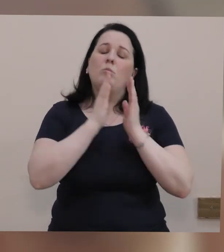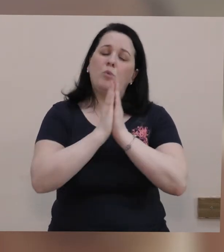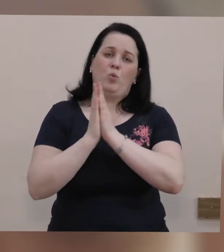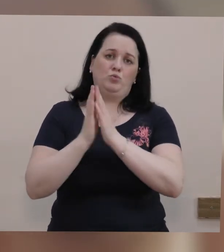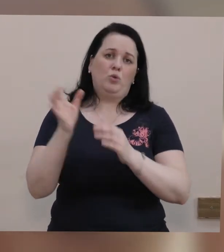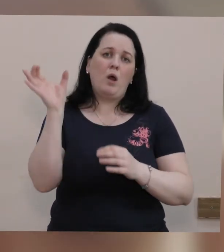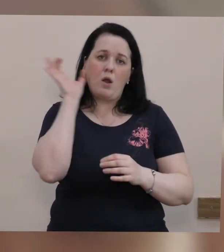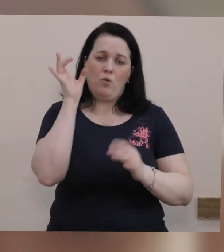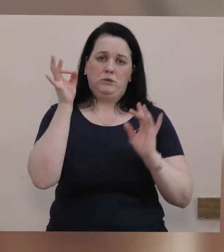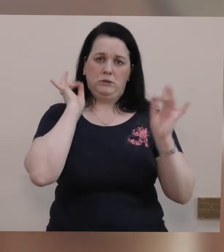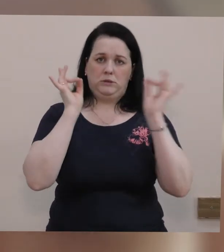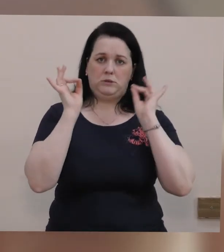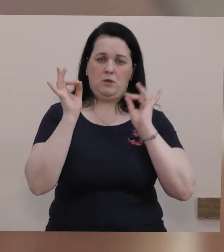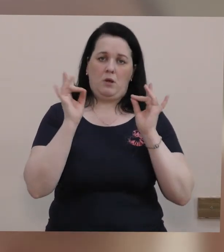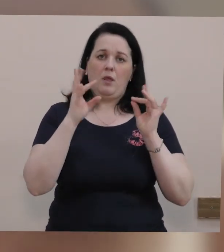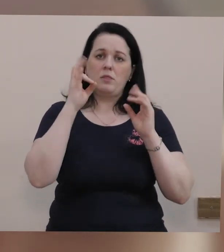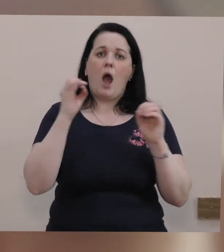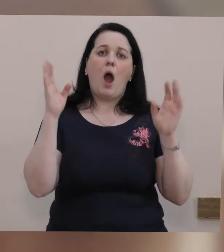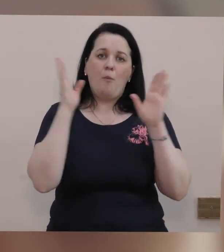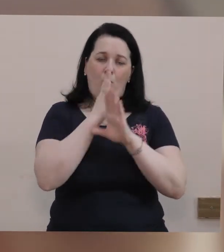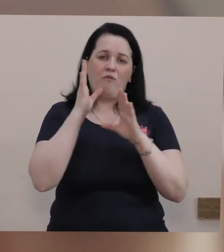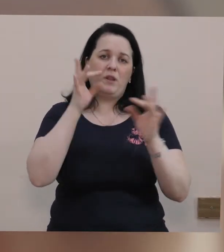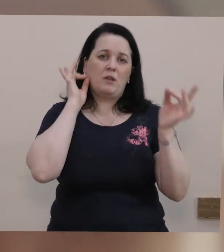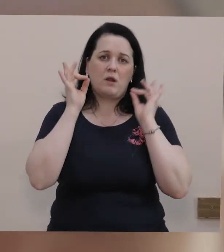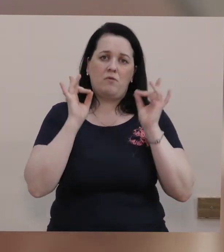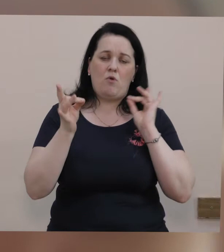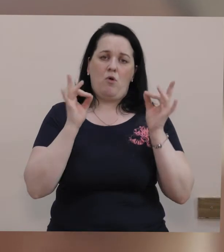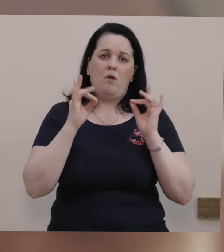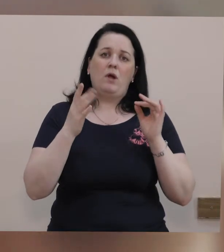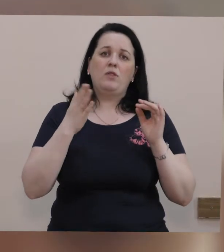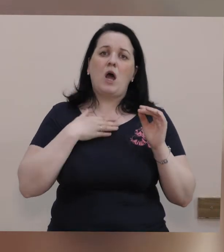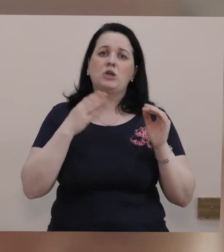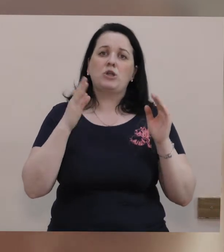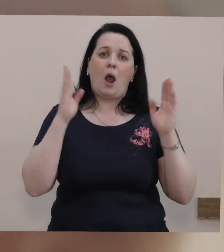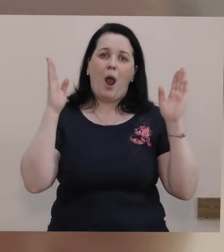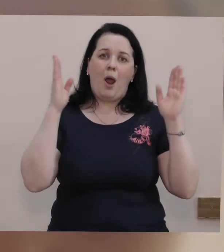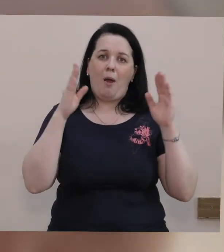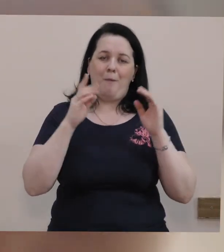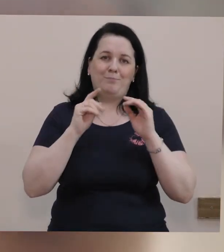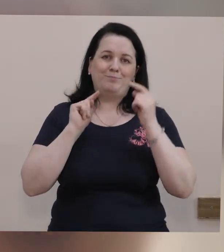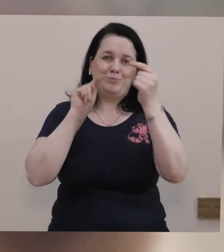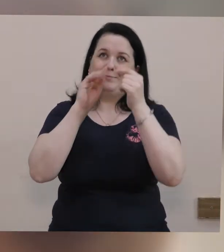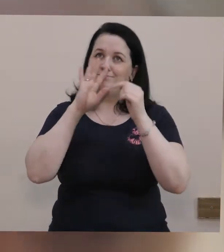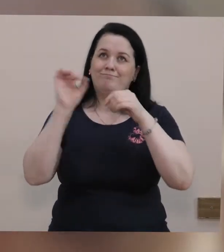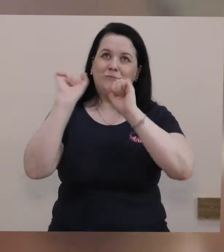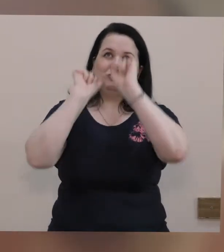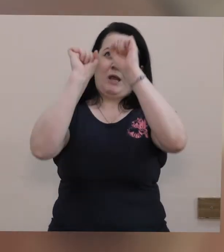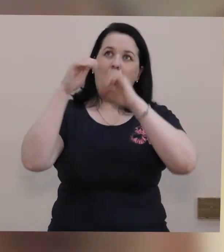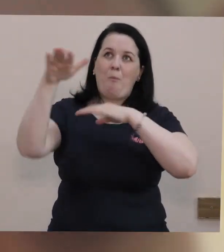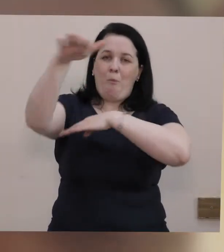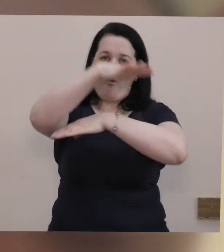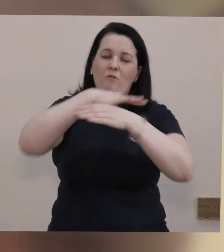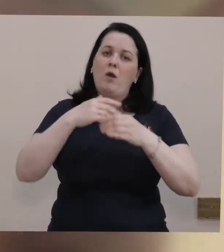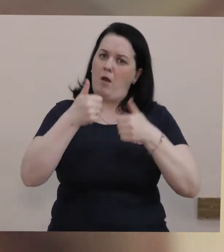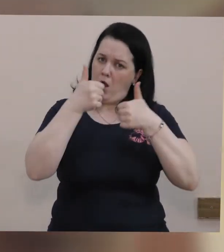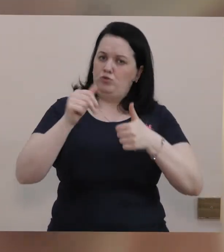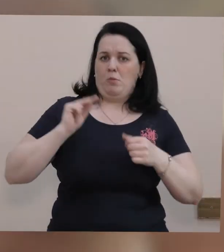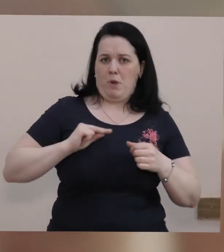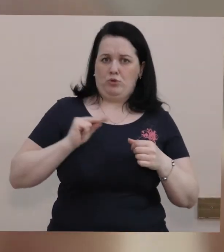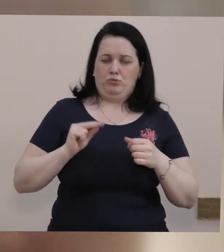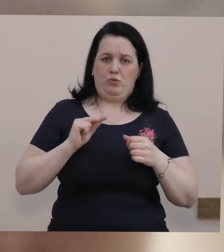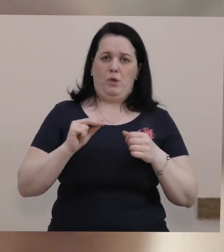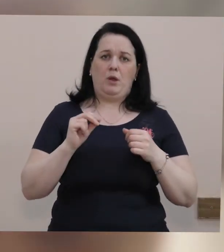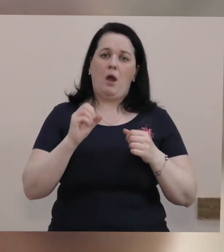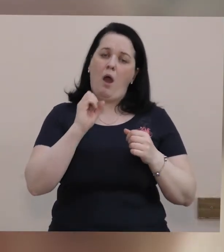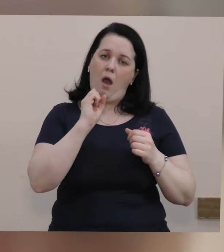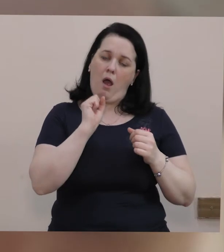реагуйте на сирени, на повітряну тривогу. Наша протиповітряна оборона досить непогано працює останнім часом